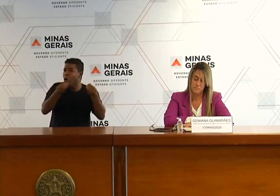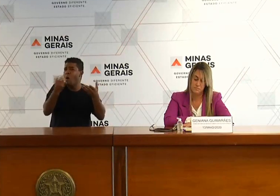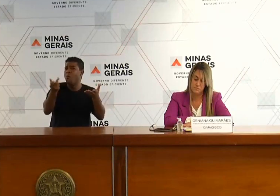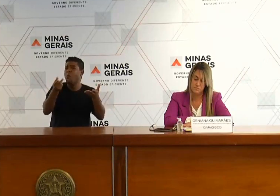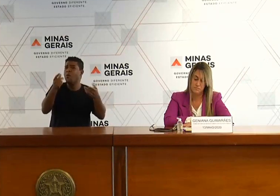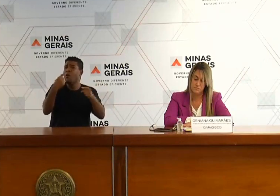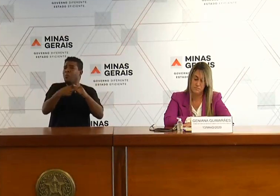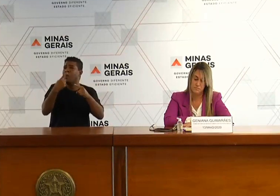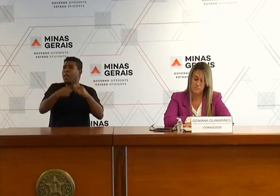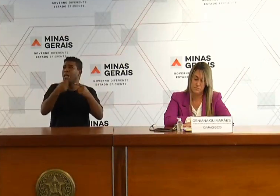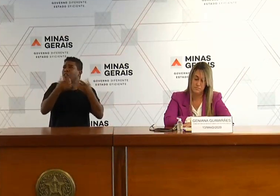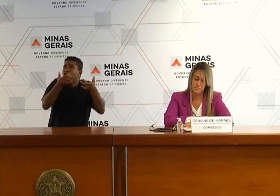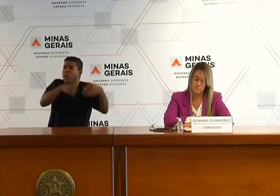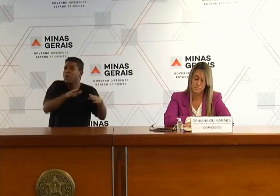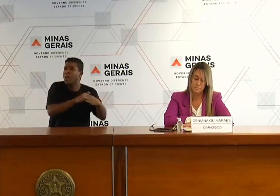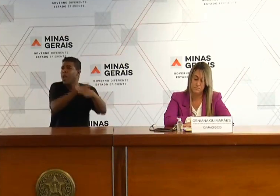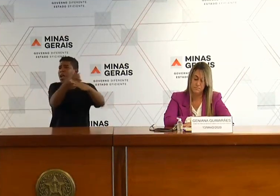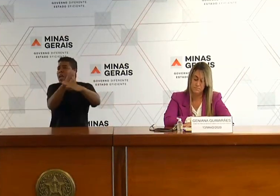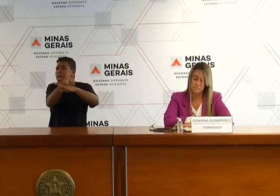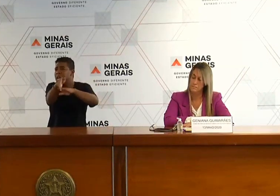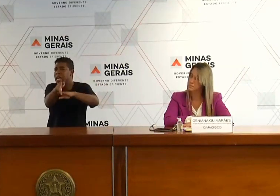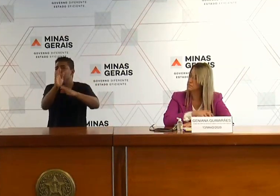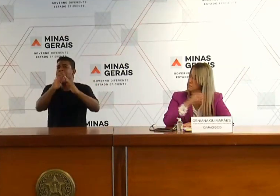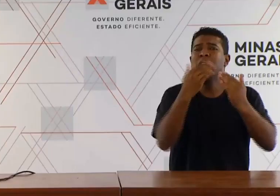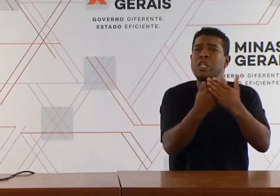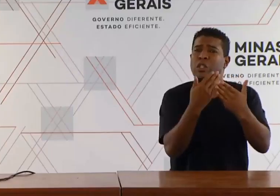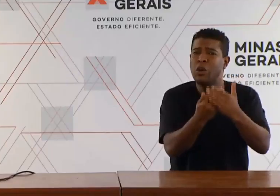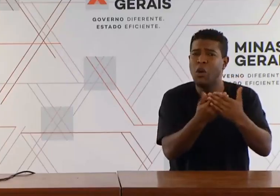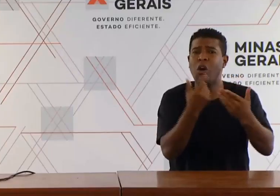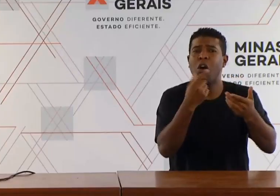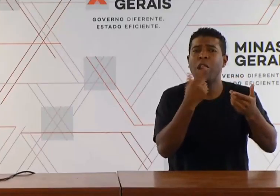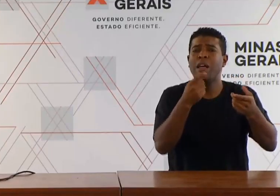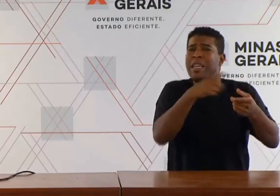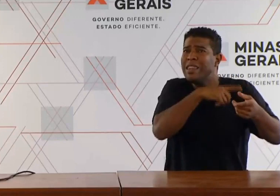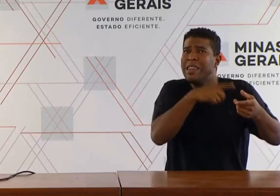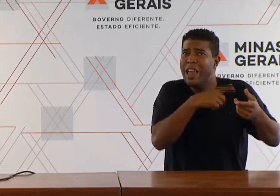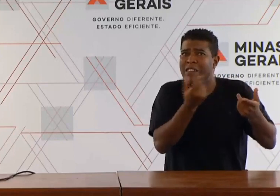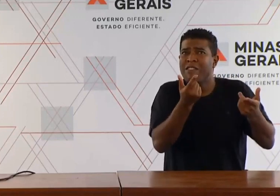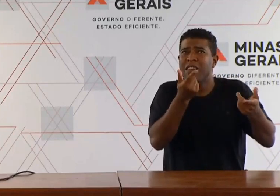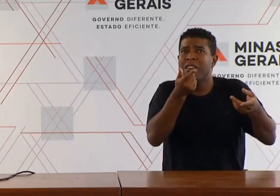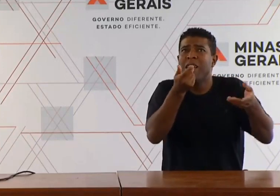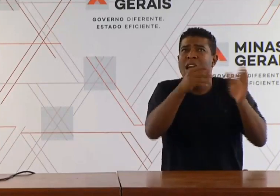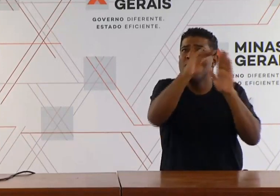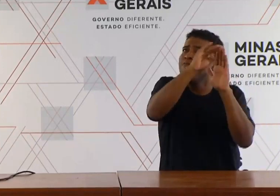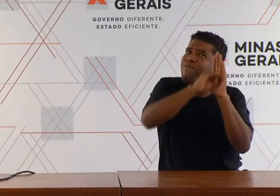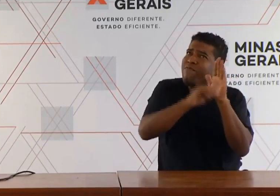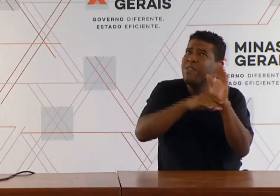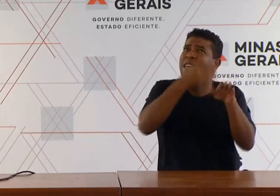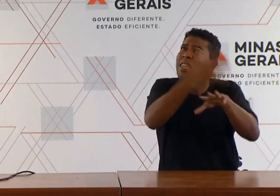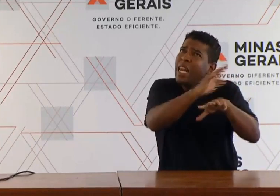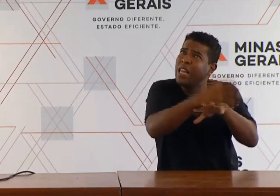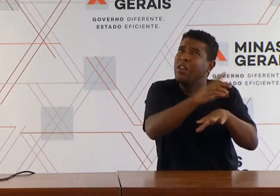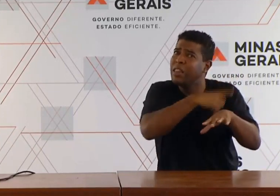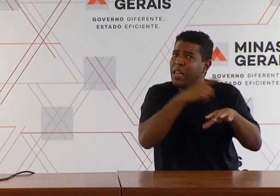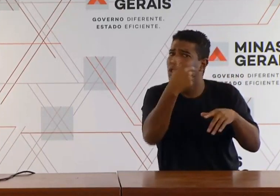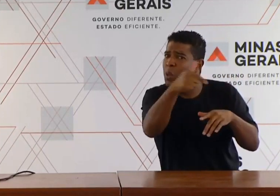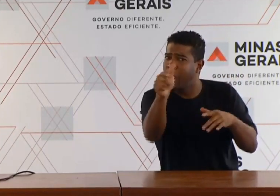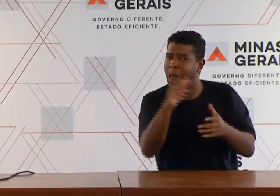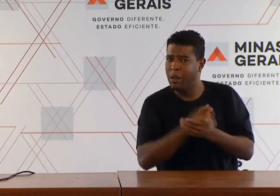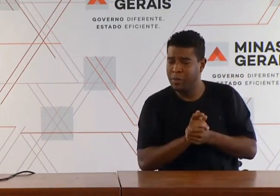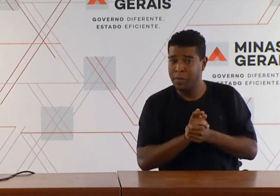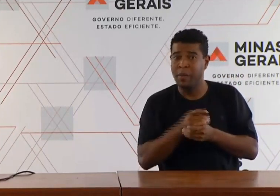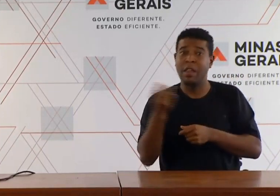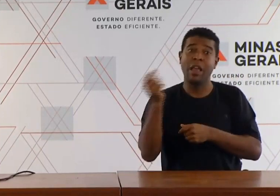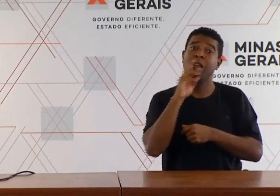da infraestrutura para isso? Desirê, agradeço muito. Eliminar o mais recente